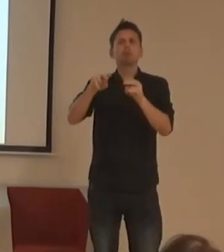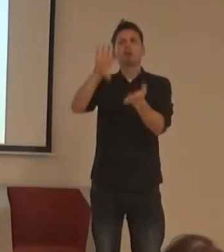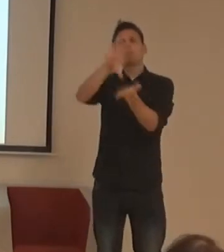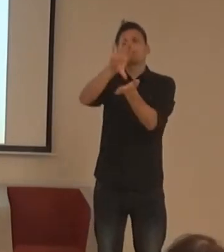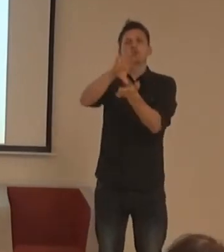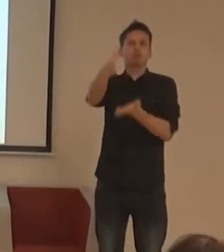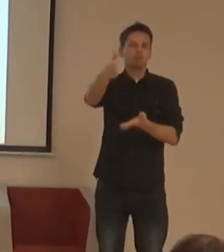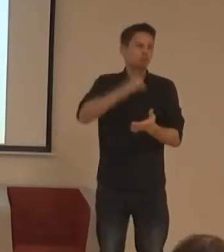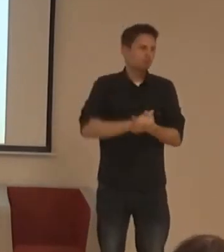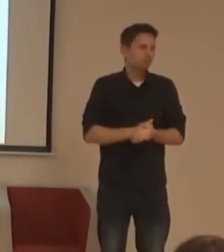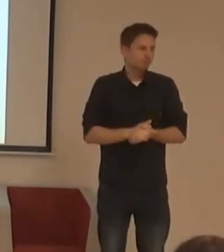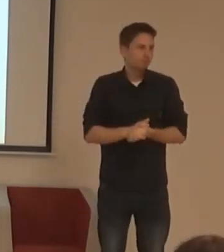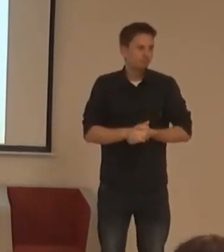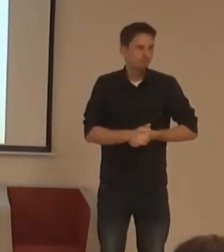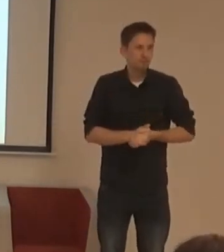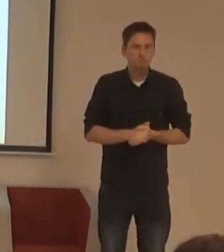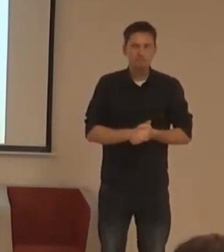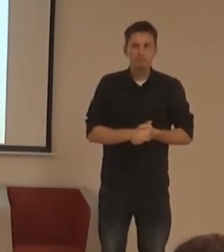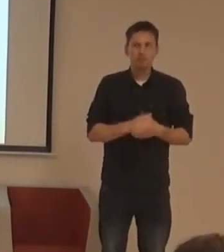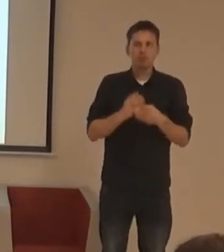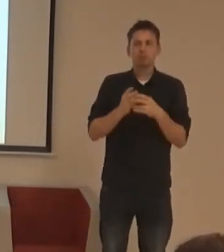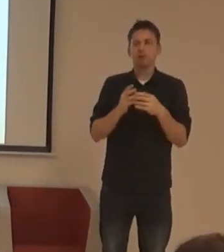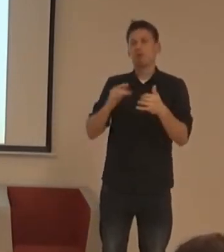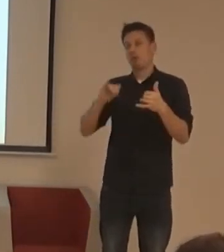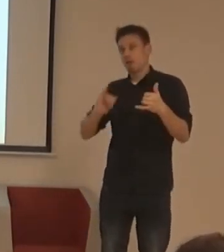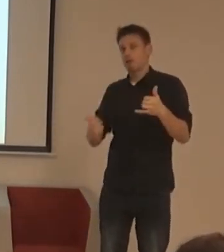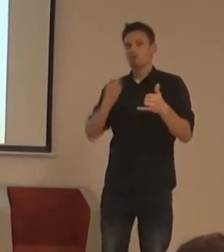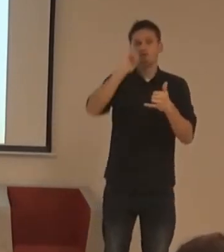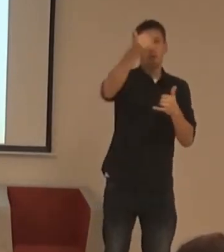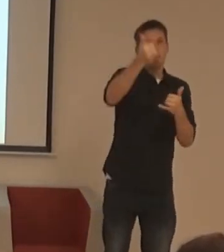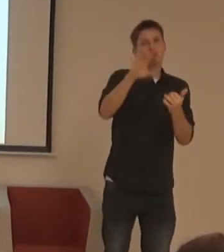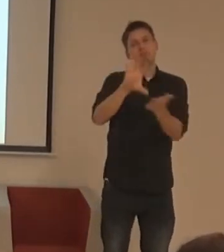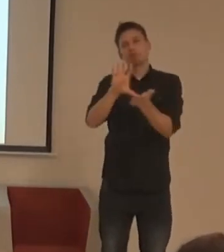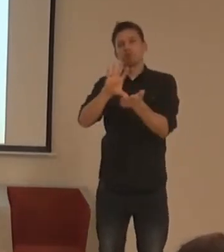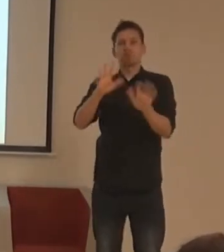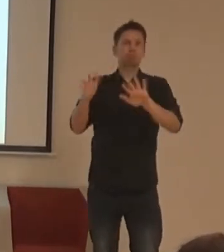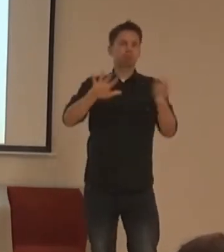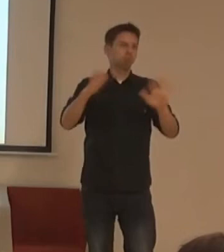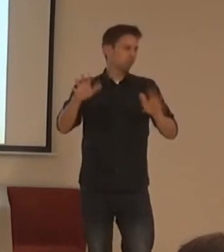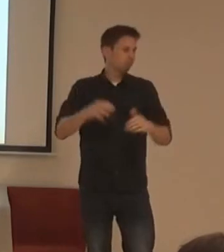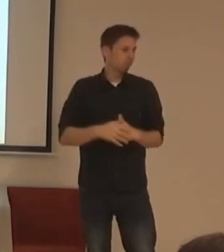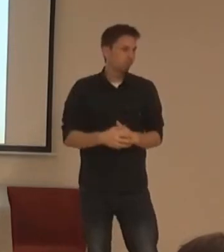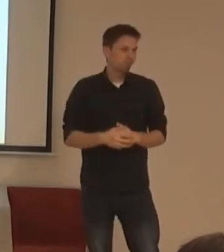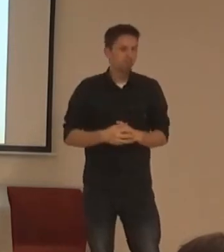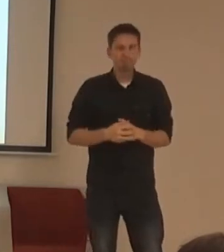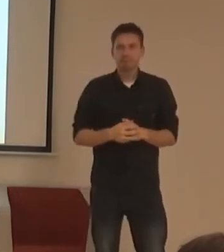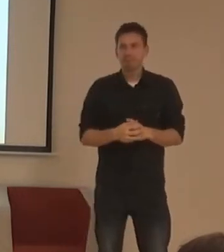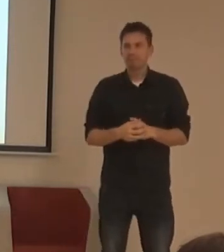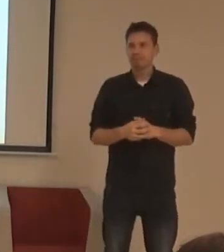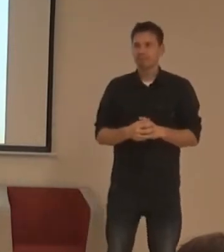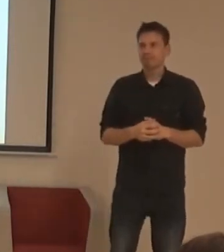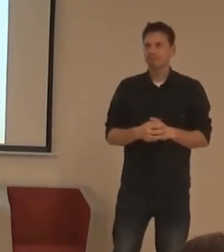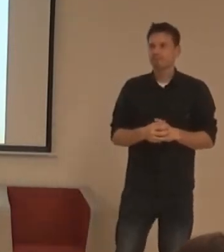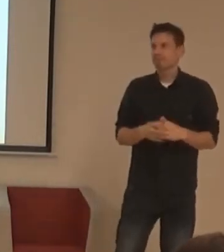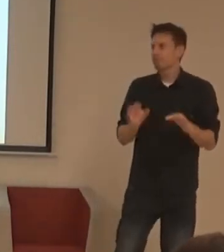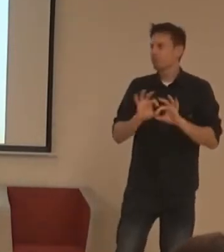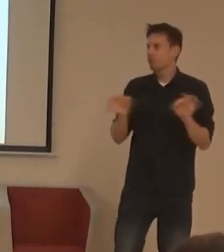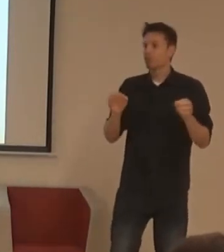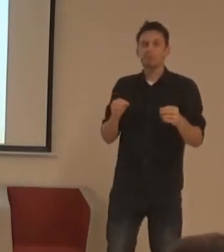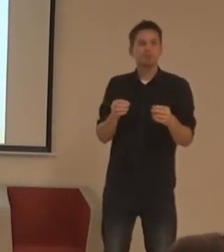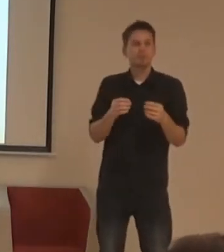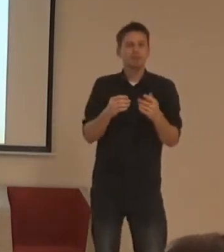lince mezi tím extrémem ano a extrémem ne, nikde uprostřed. Je pro někoho tady to